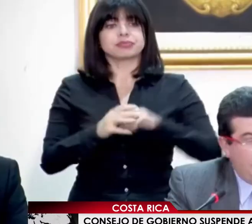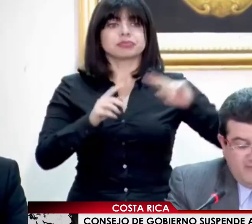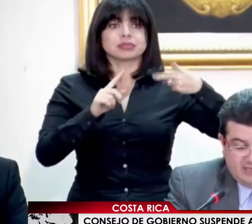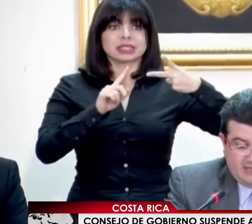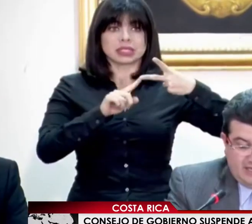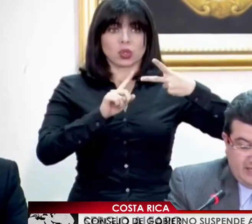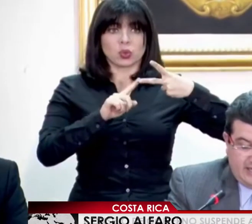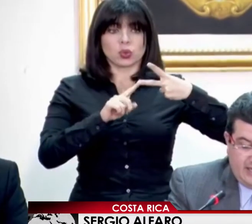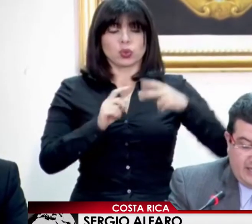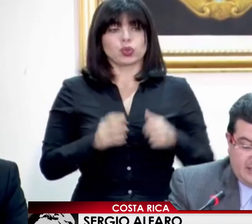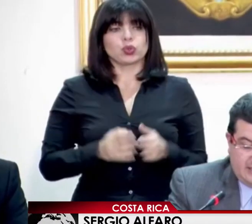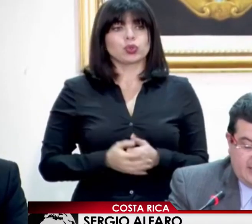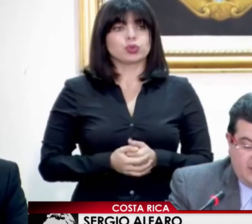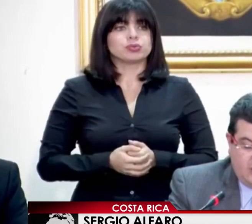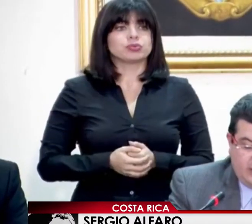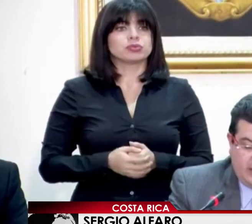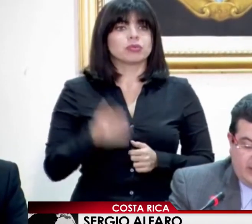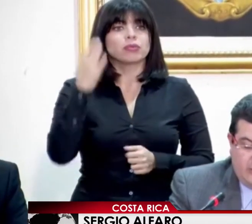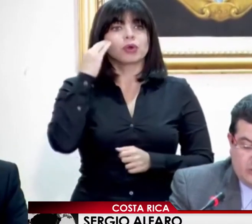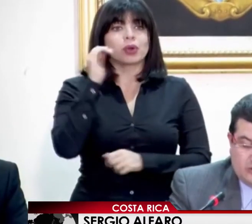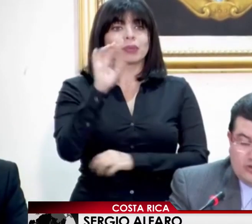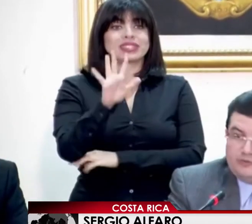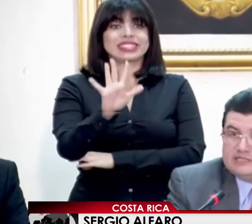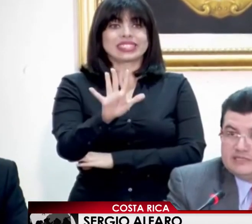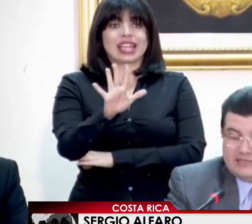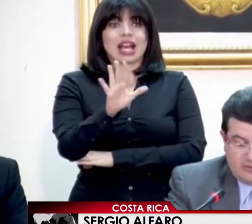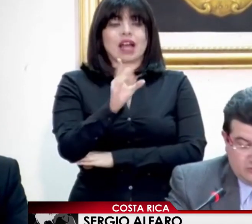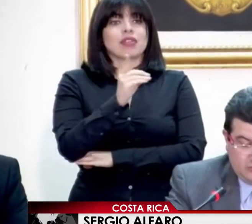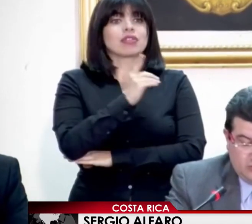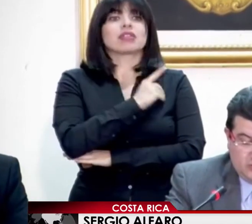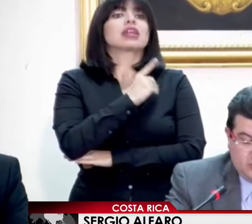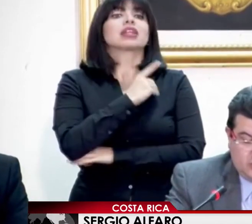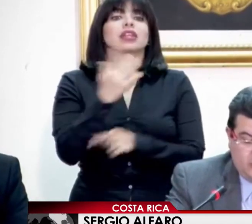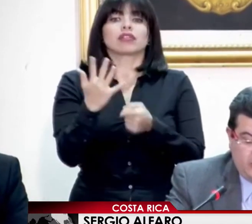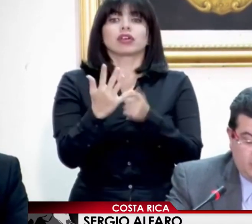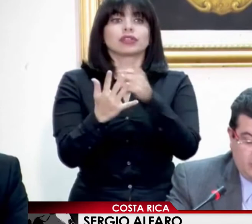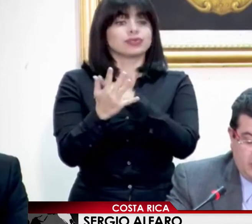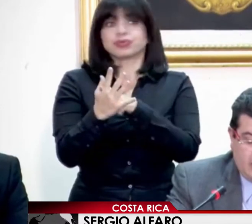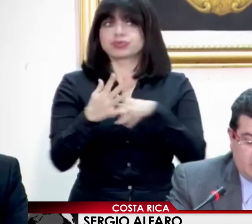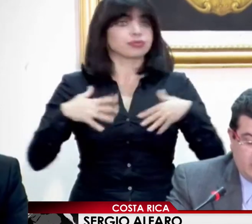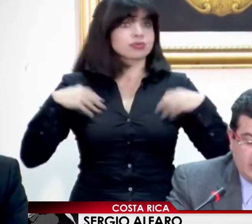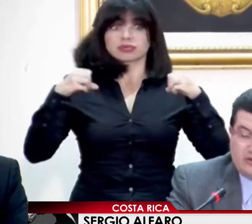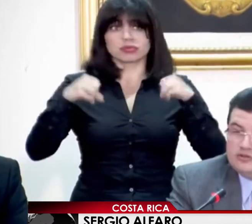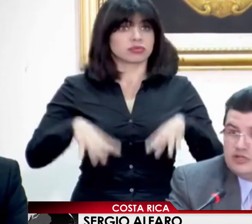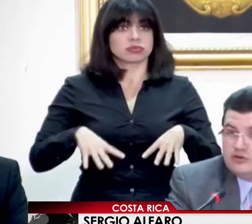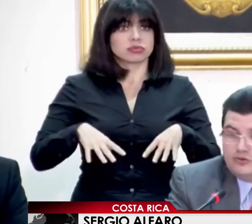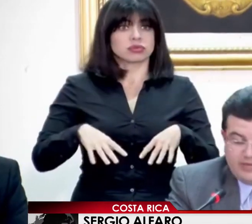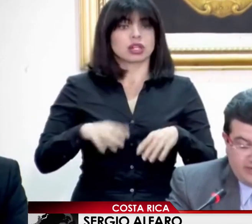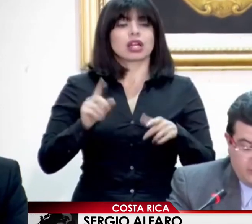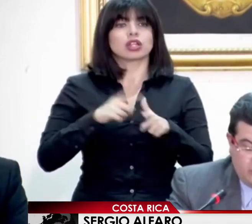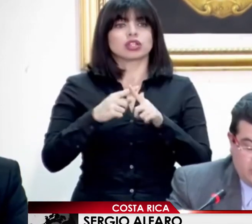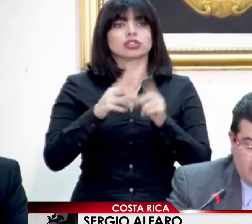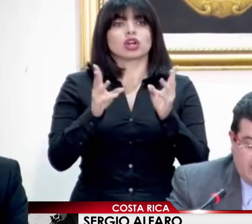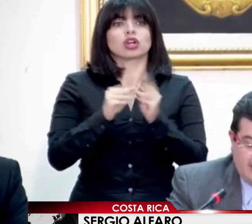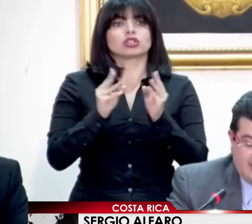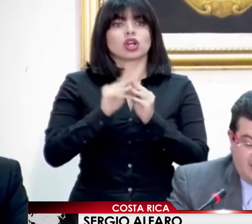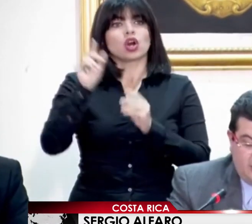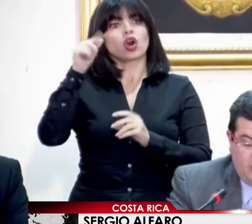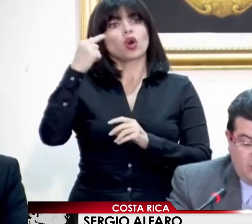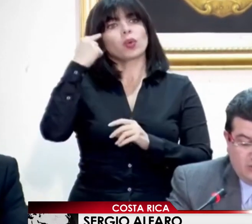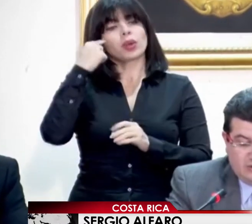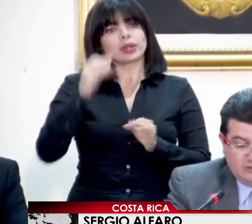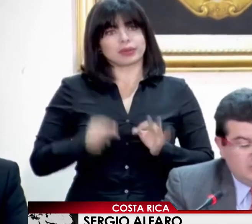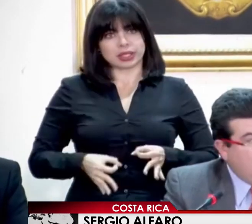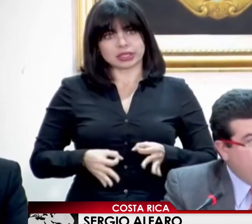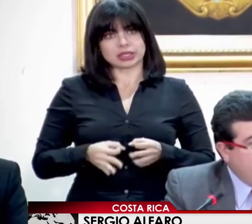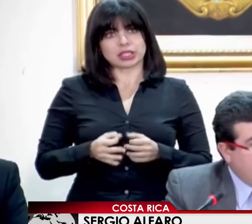En vista de que cinco directivos no presentaron su renuncia, el Consejo de Gobierno decidió